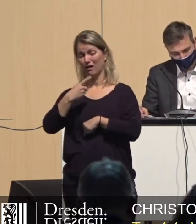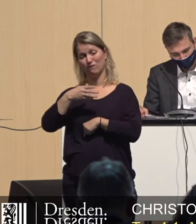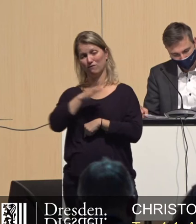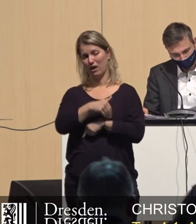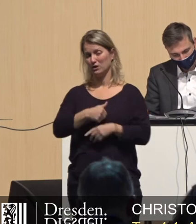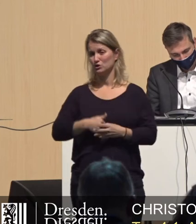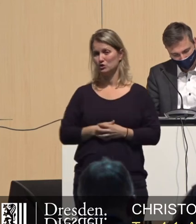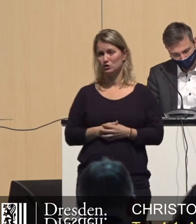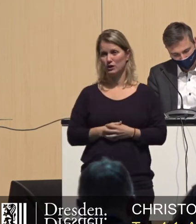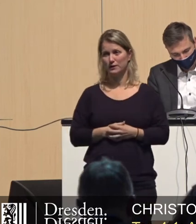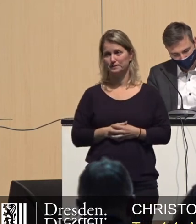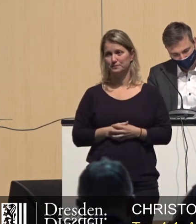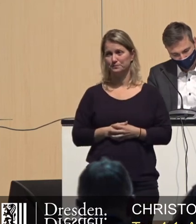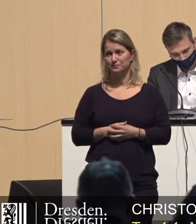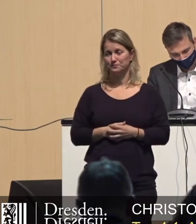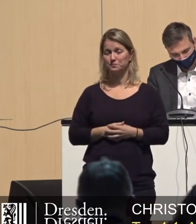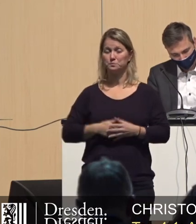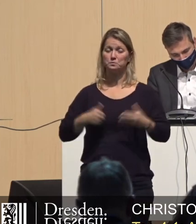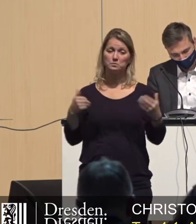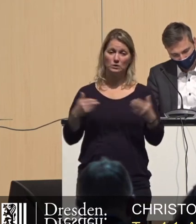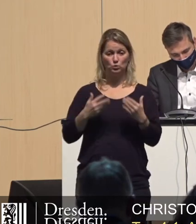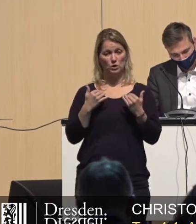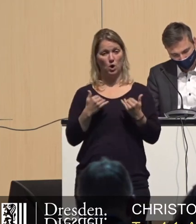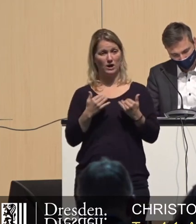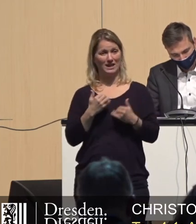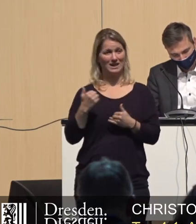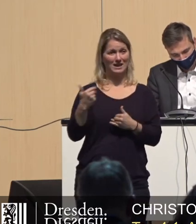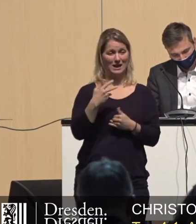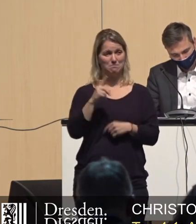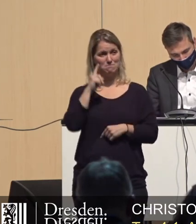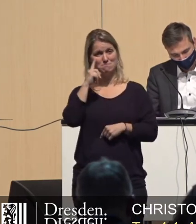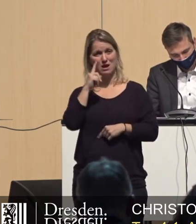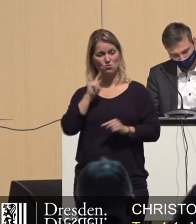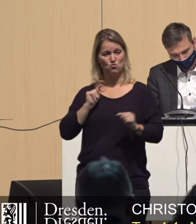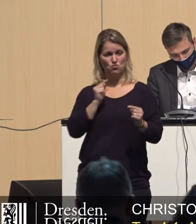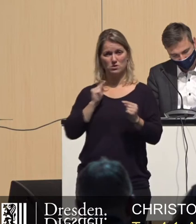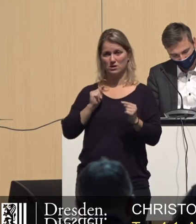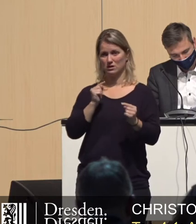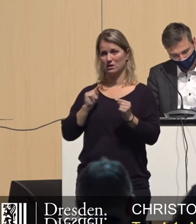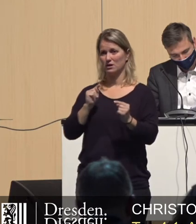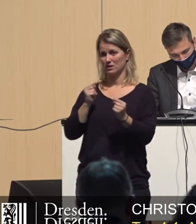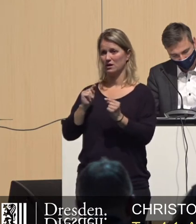Und die Meinungsäußerung heute bezüglich der